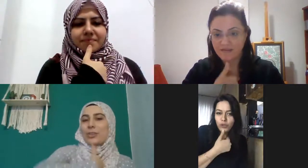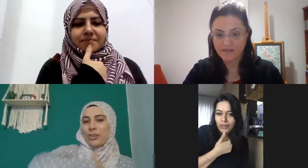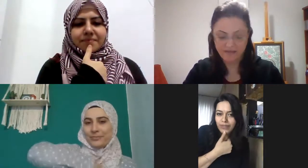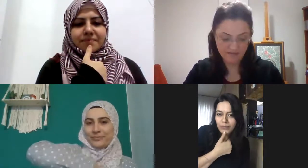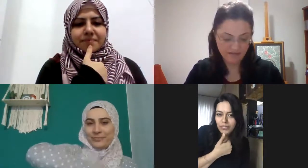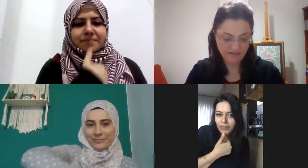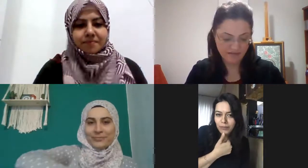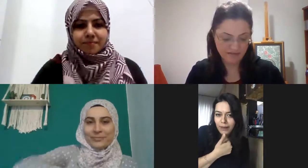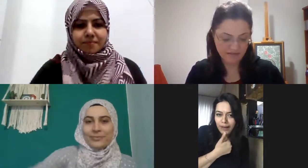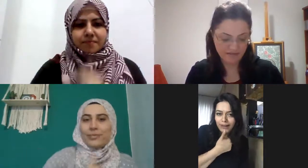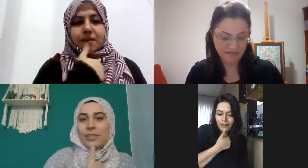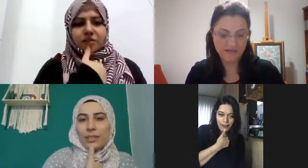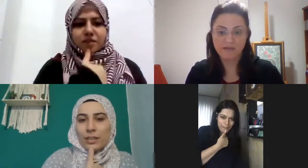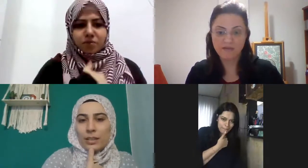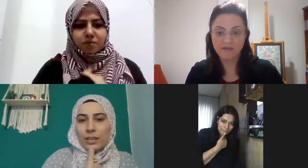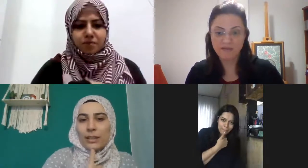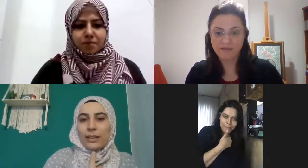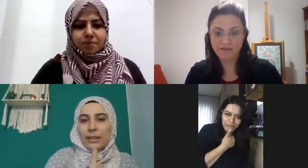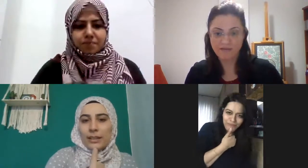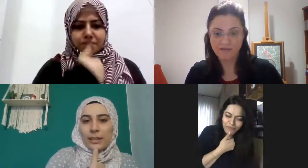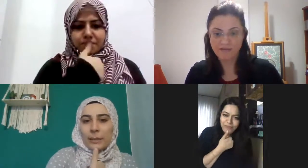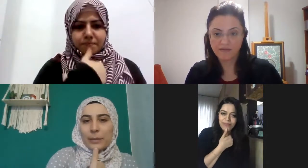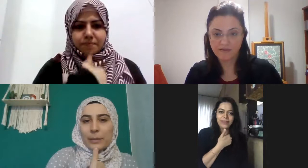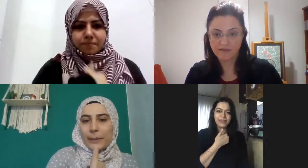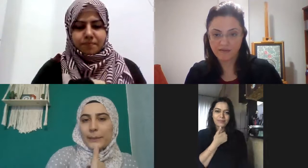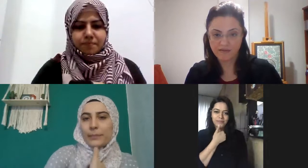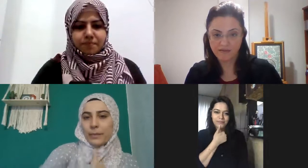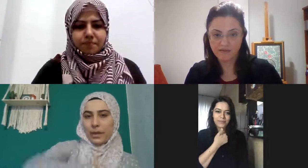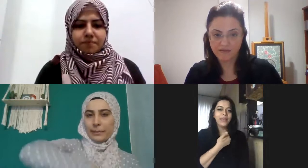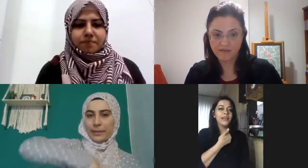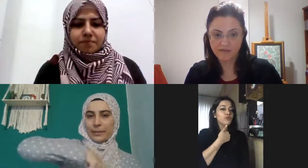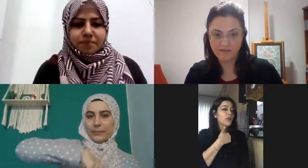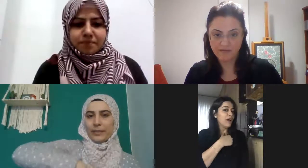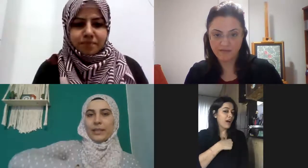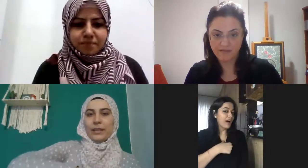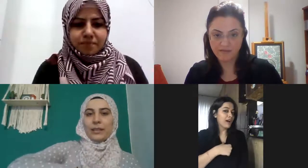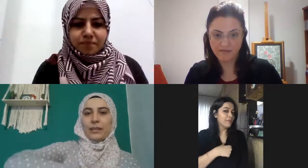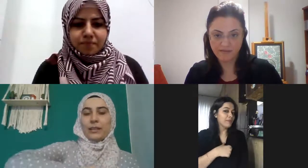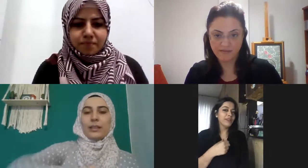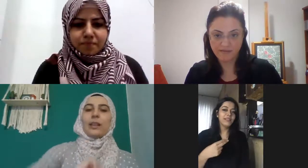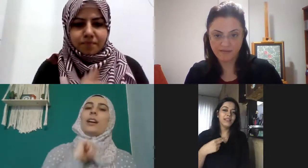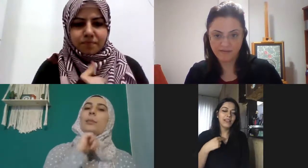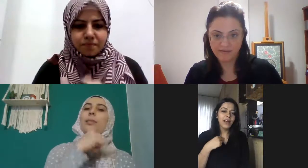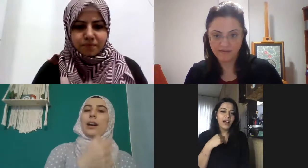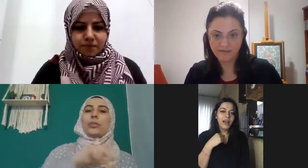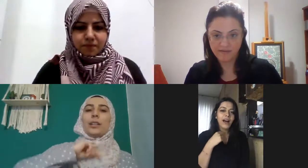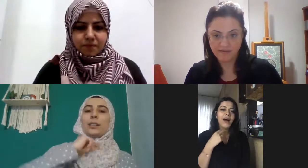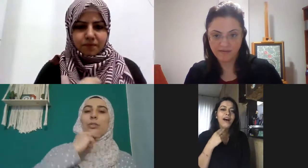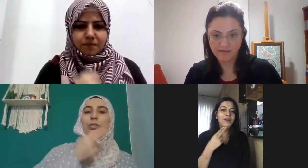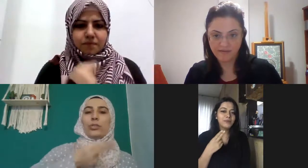baba baba abi abla yukarı doğru